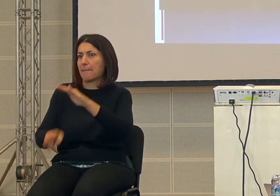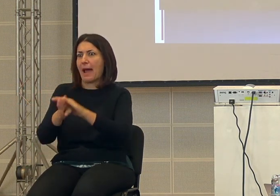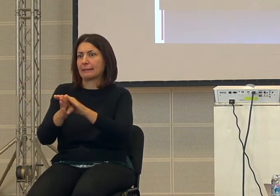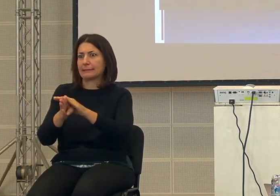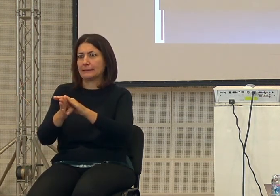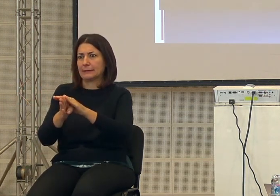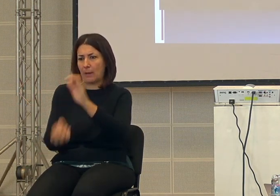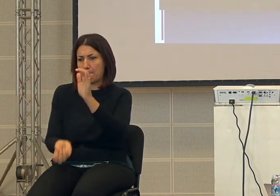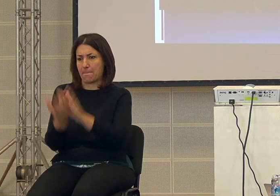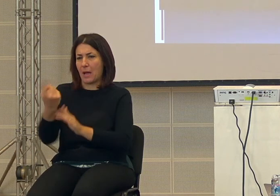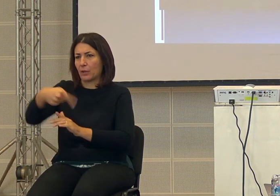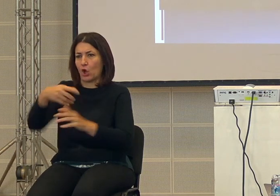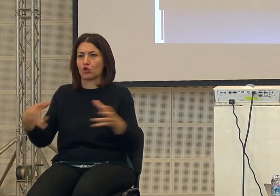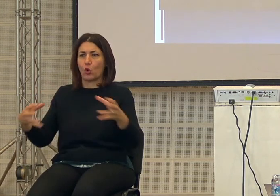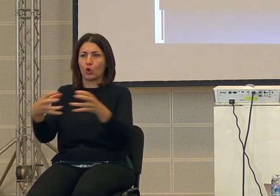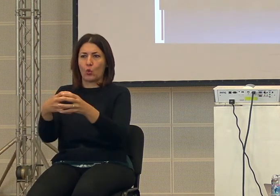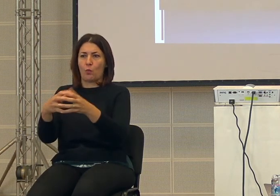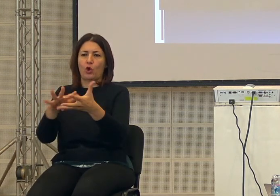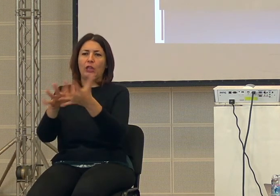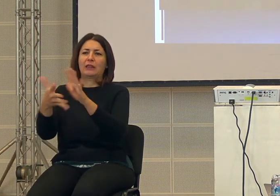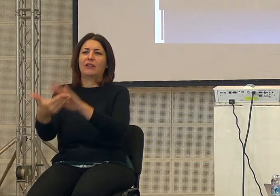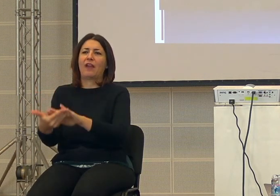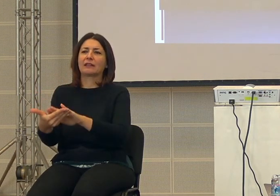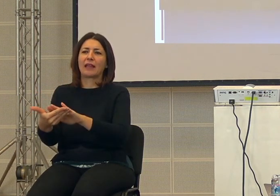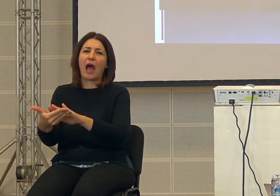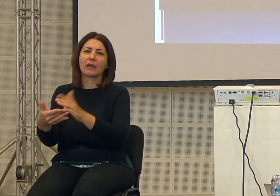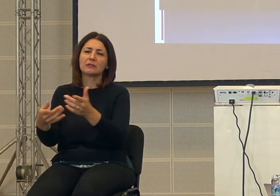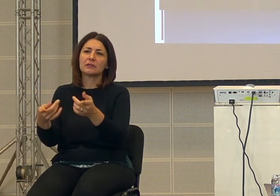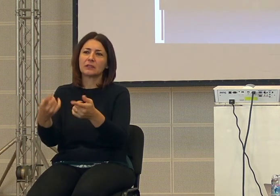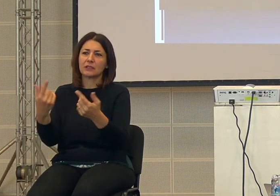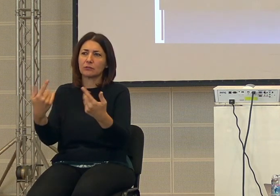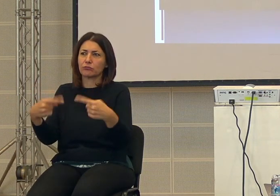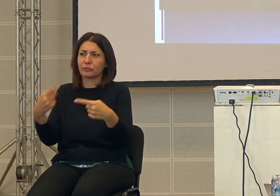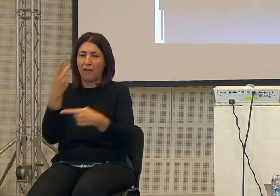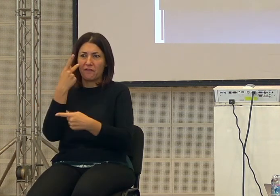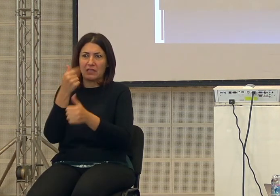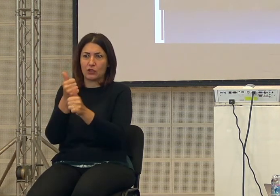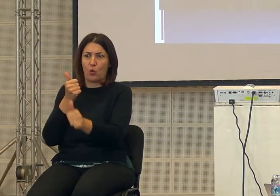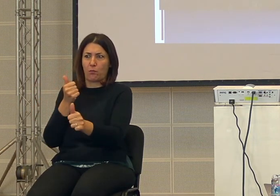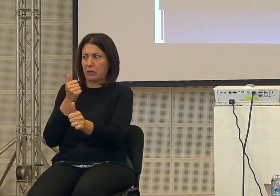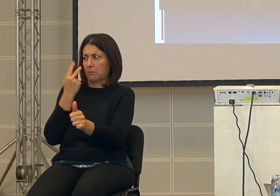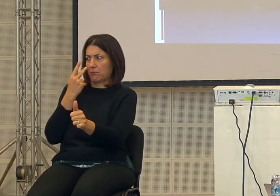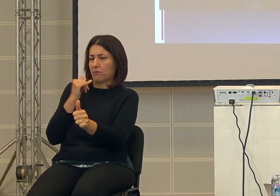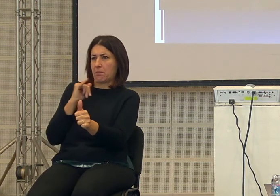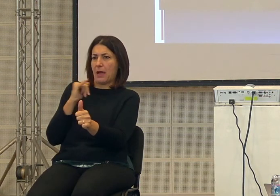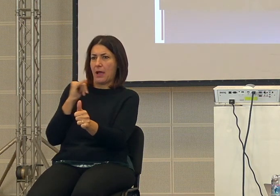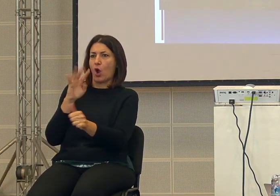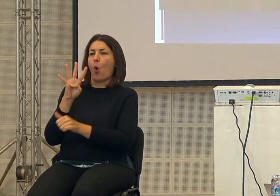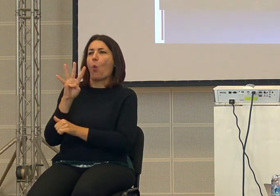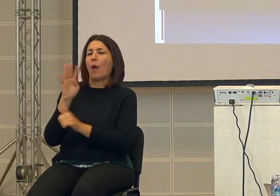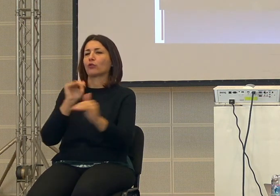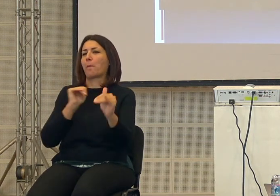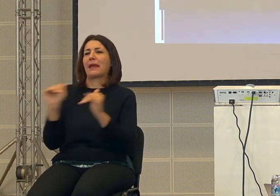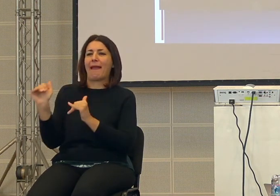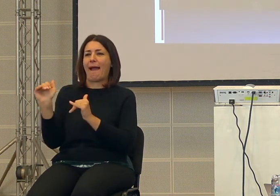specie e siamo diventati una cosa che non si era mai vista in 4 miliardi e mezzo